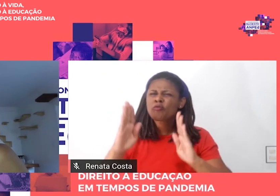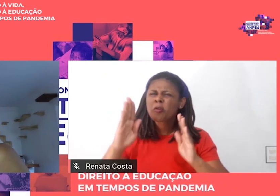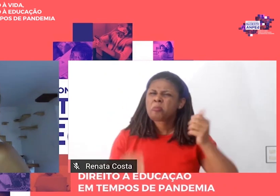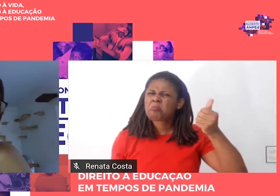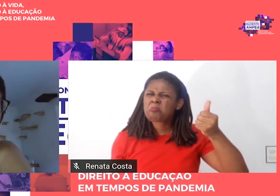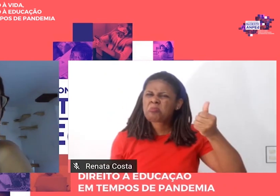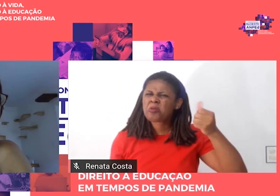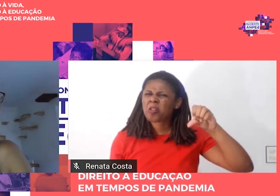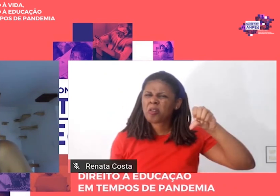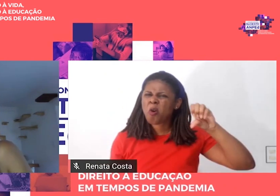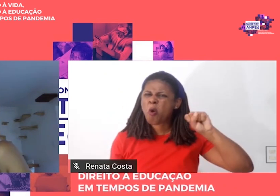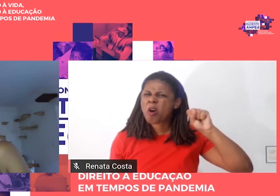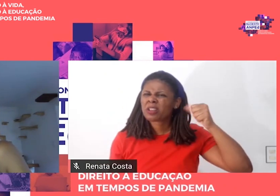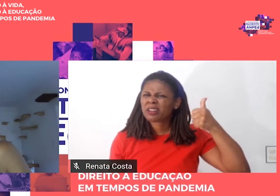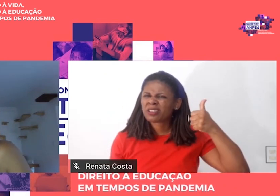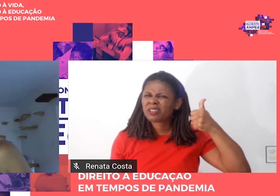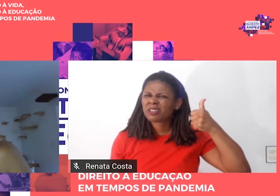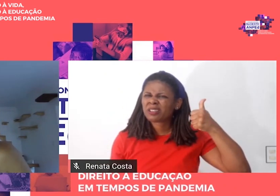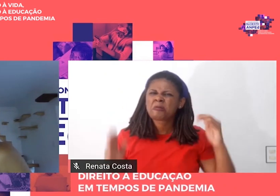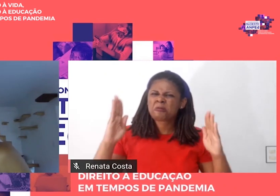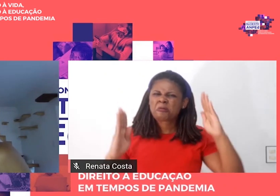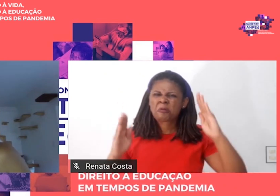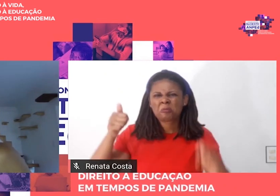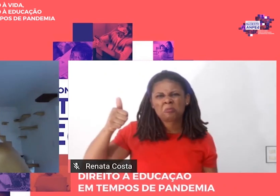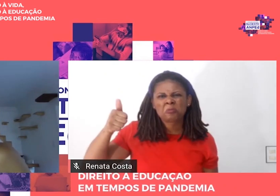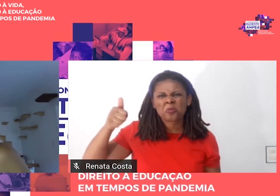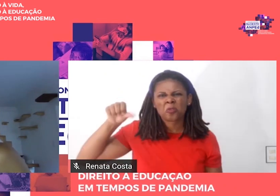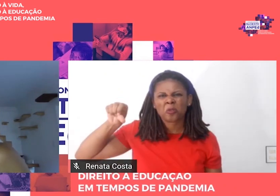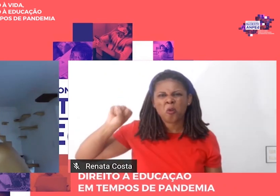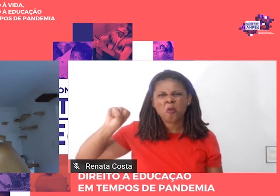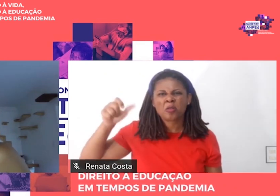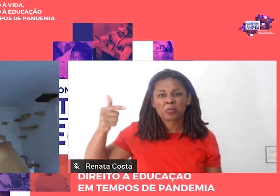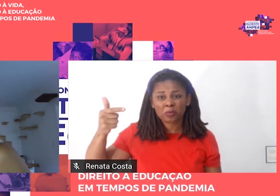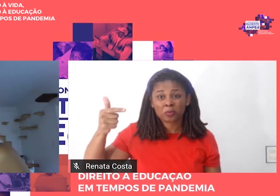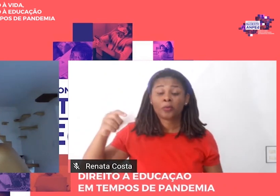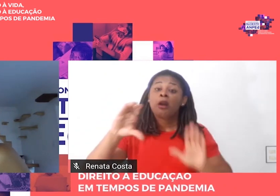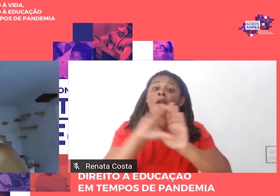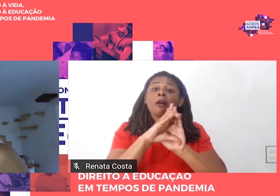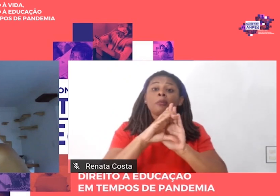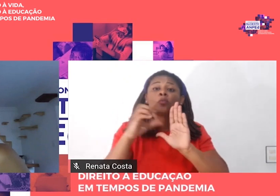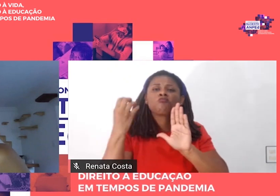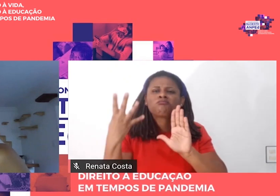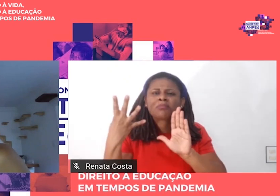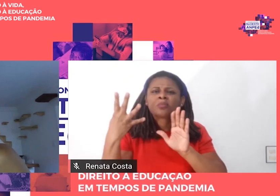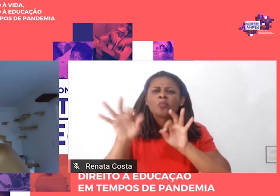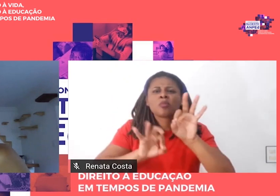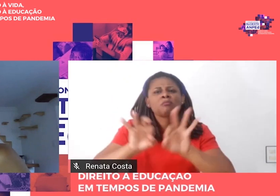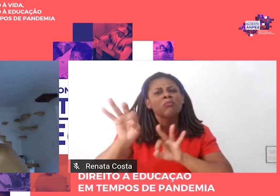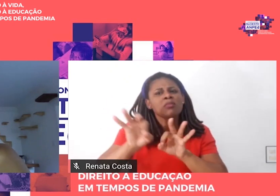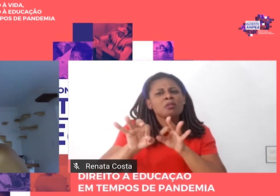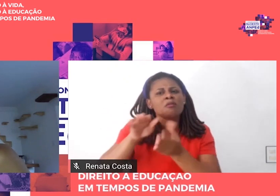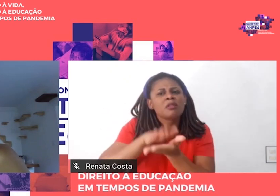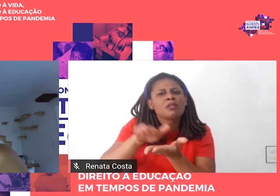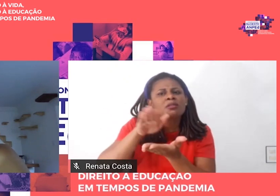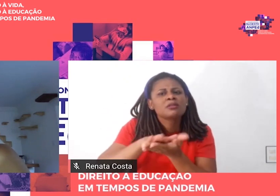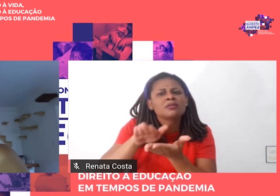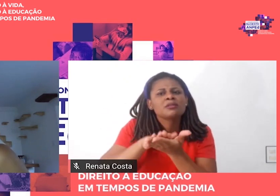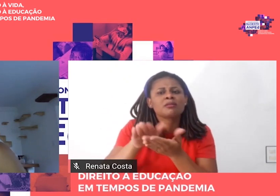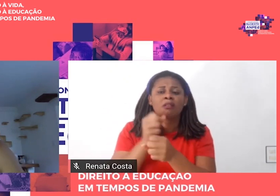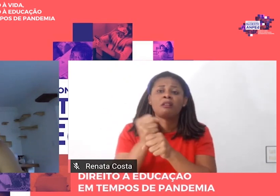e o quarto capítulo foi especialmente preparado para a edição de 1983.